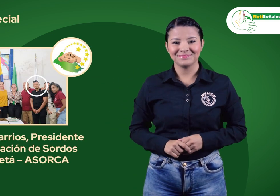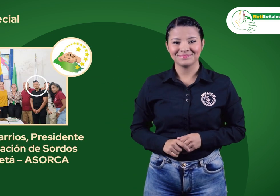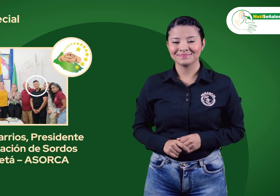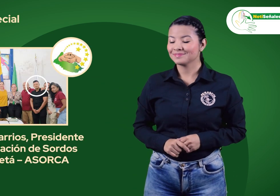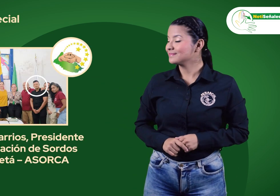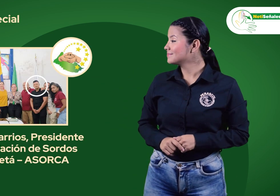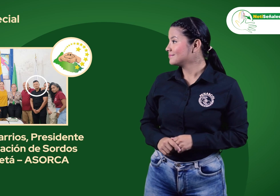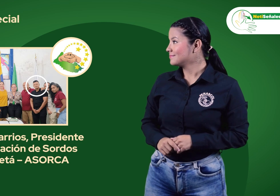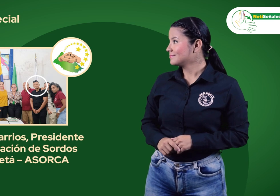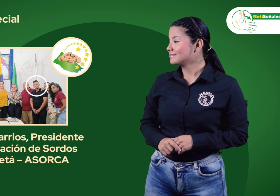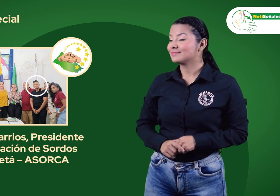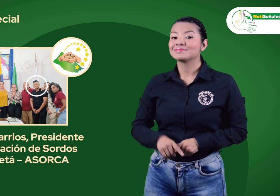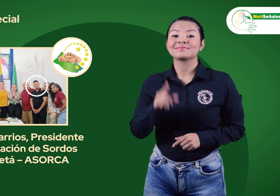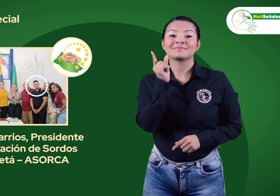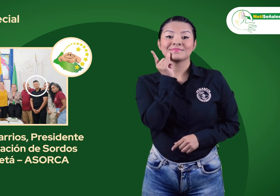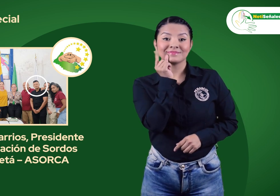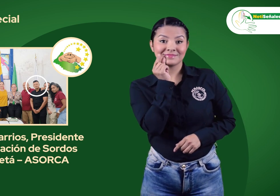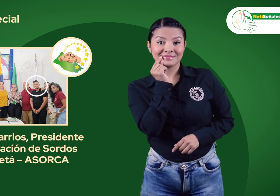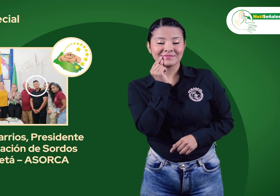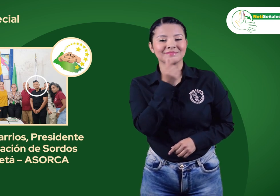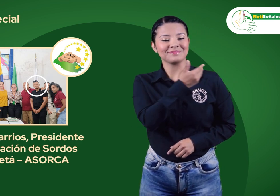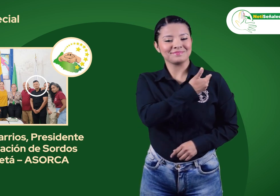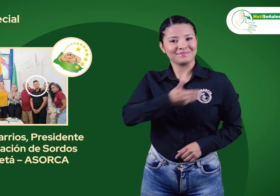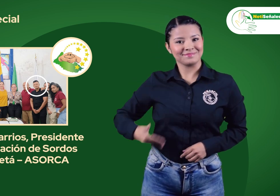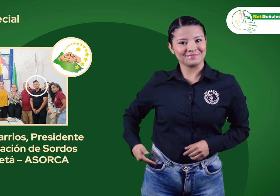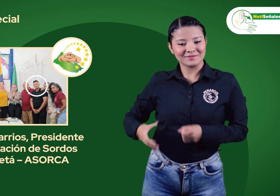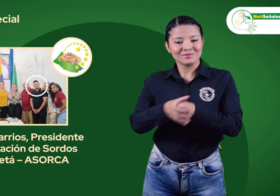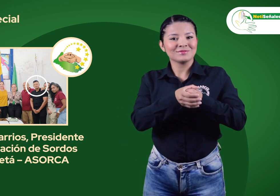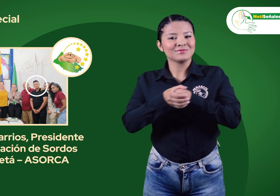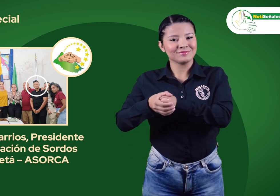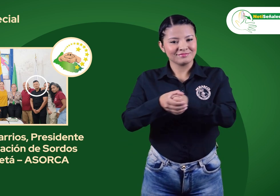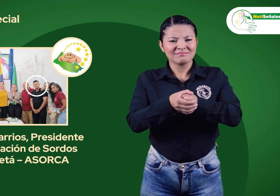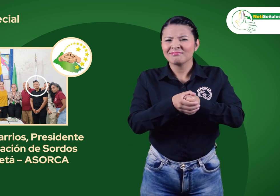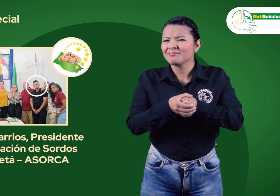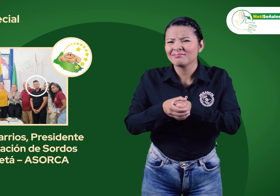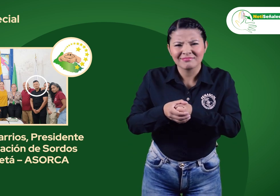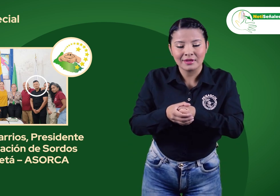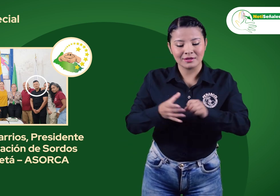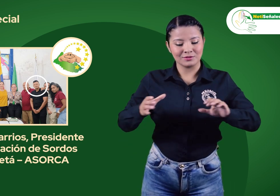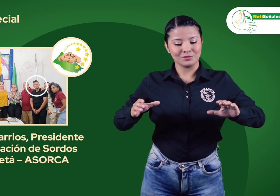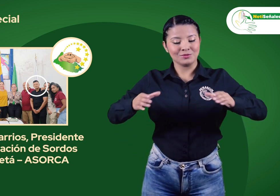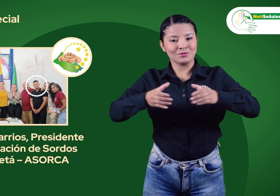presidente de la asociación de sordos de caqueta azorca